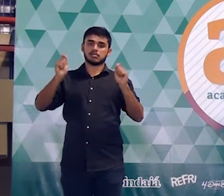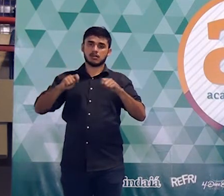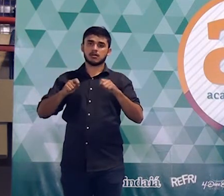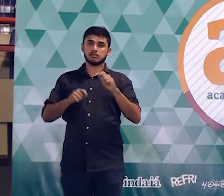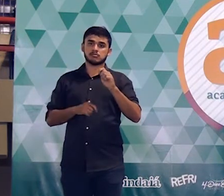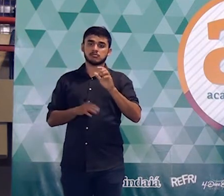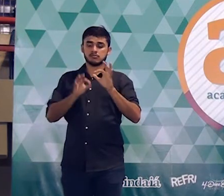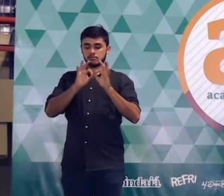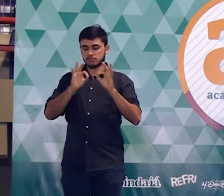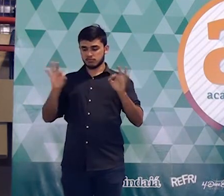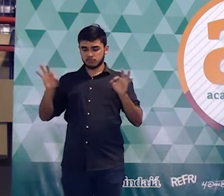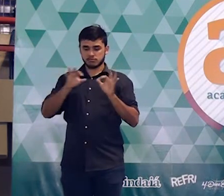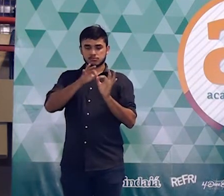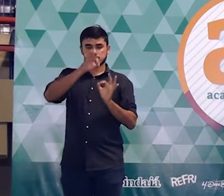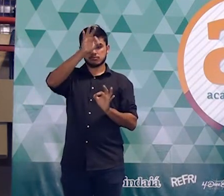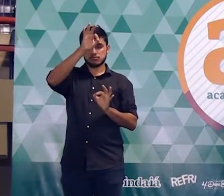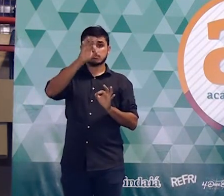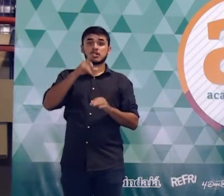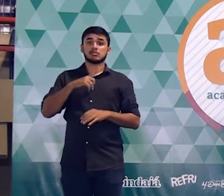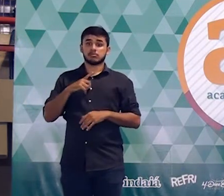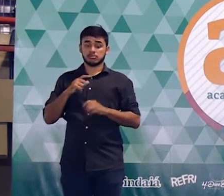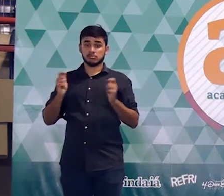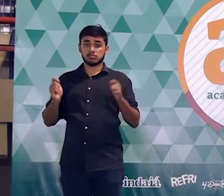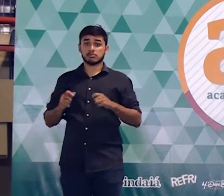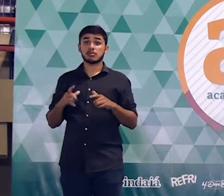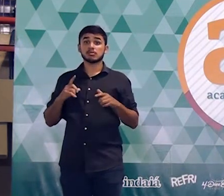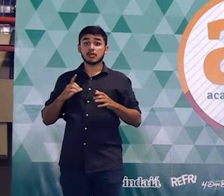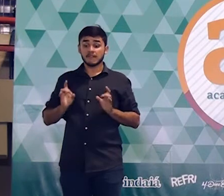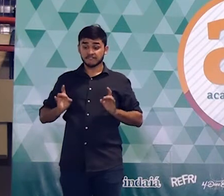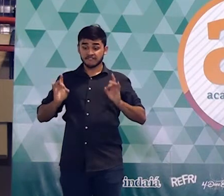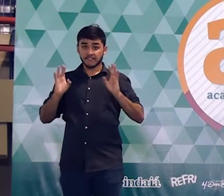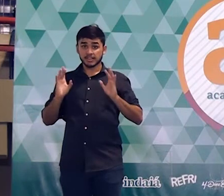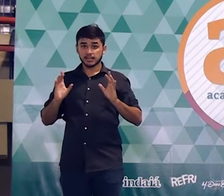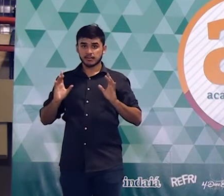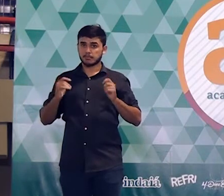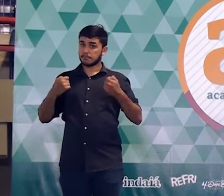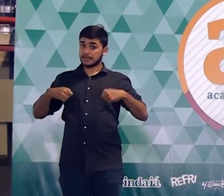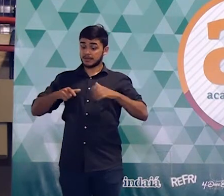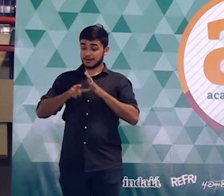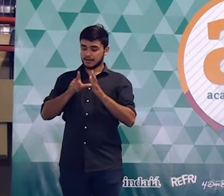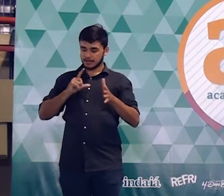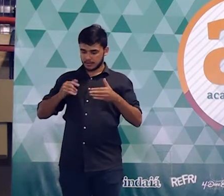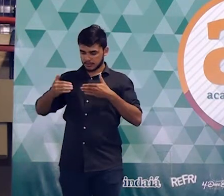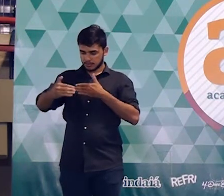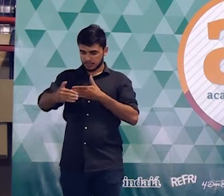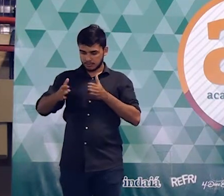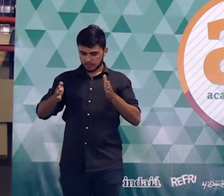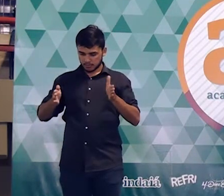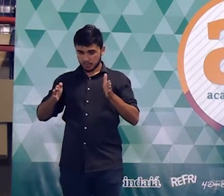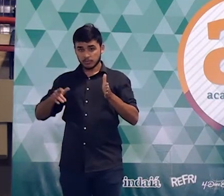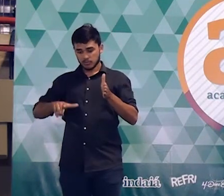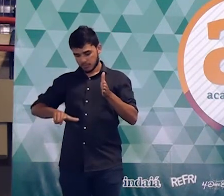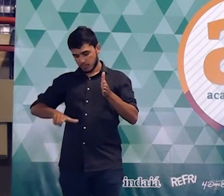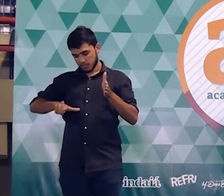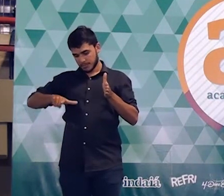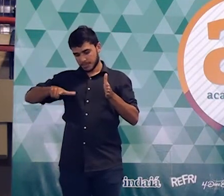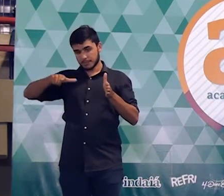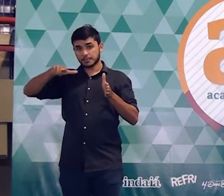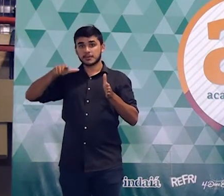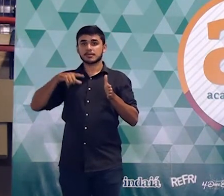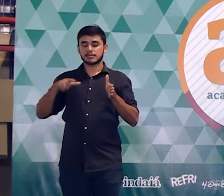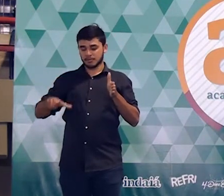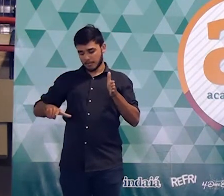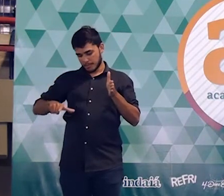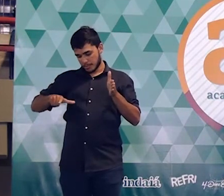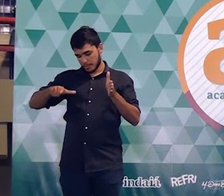O enunciado diz que essas placas, elas são vendidas em caixas. Cada caixa tem N unidades. Cada